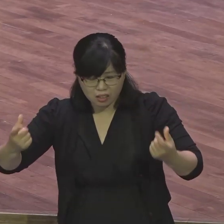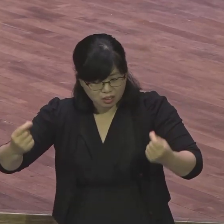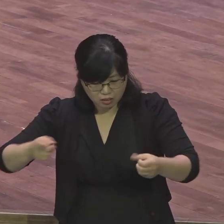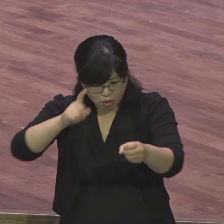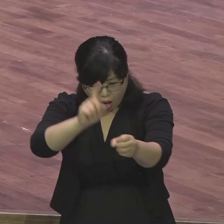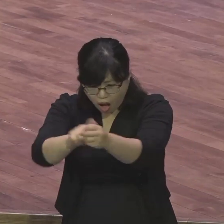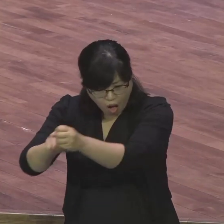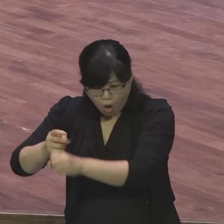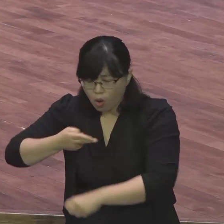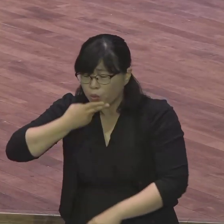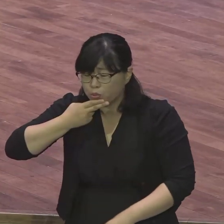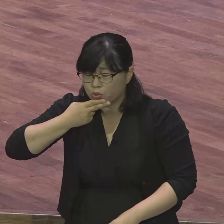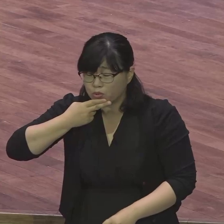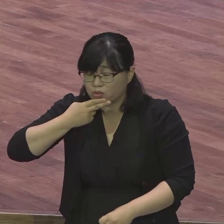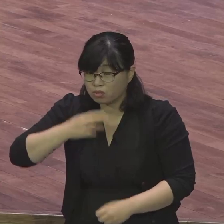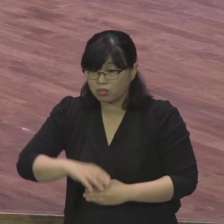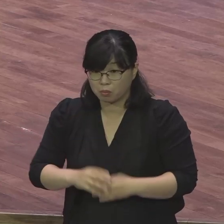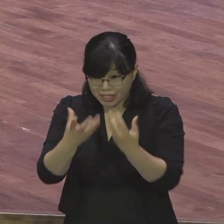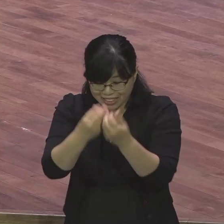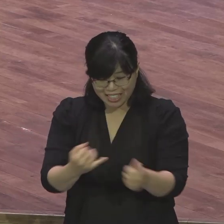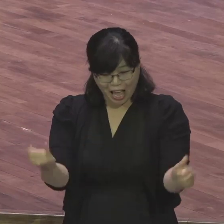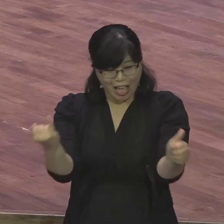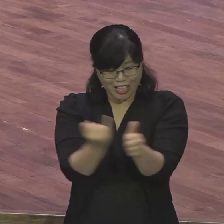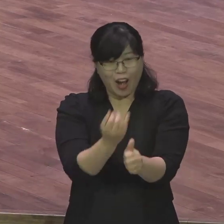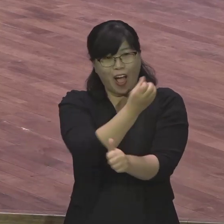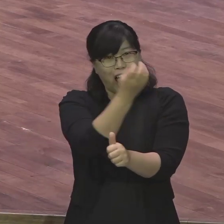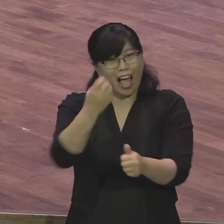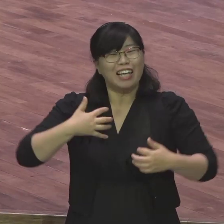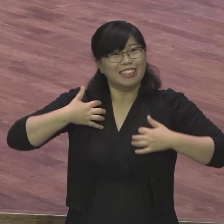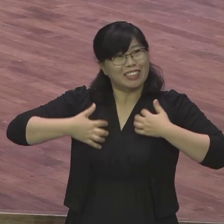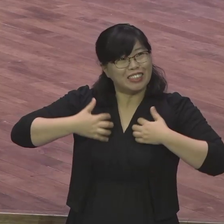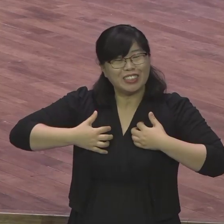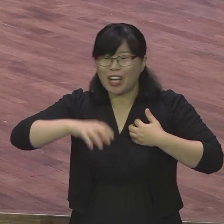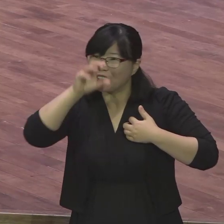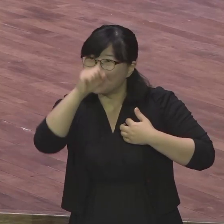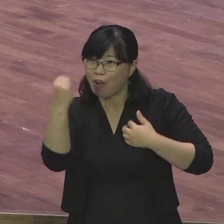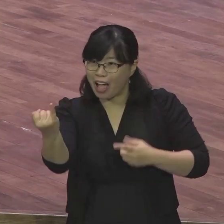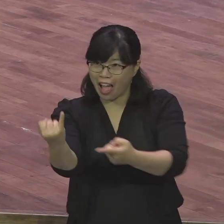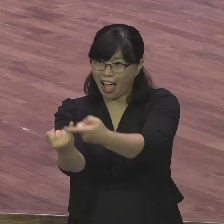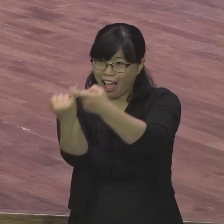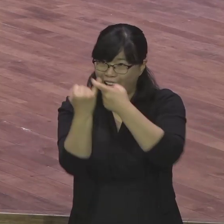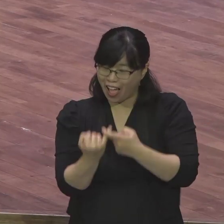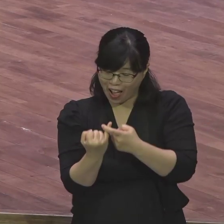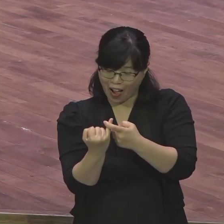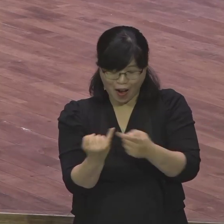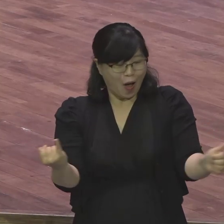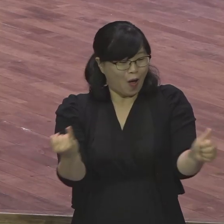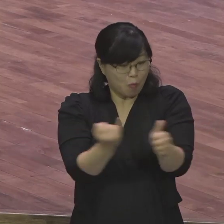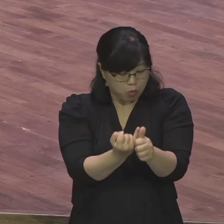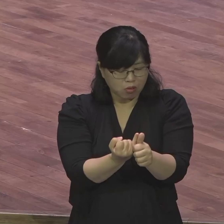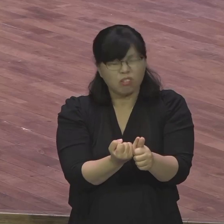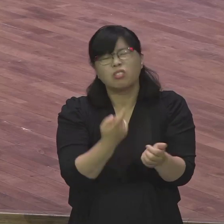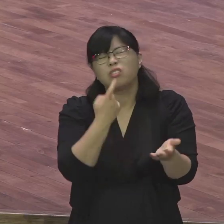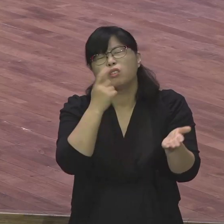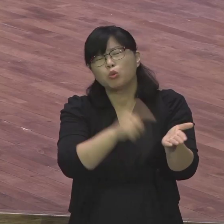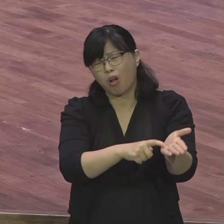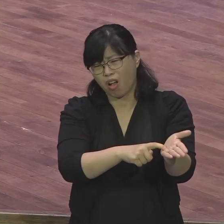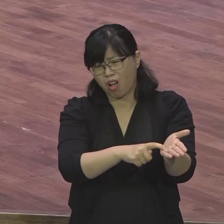결혼은 신나지 축하하고 난리지 이제 그거는 단 간단합니다 산에 오르는 건 간단합니다